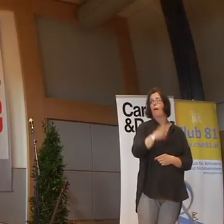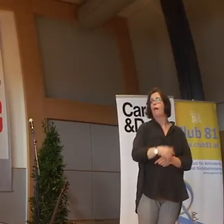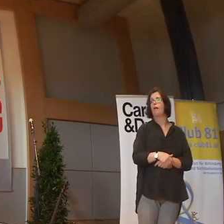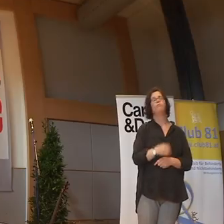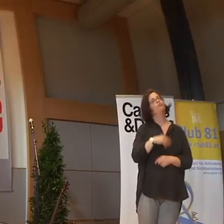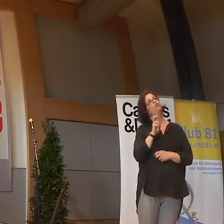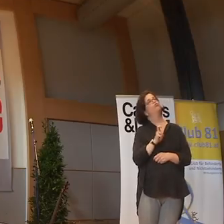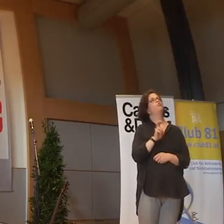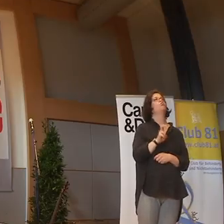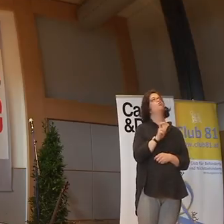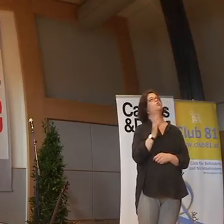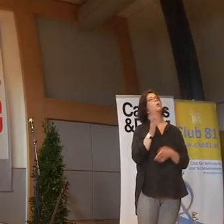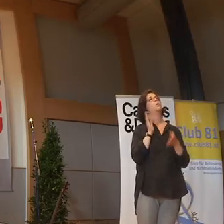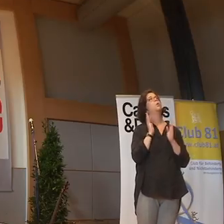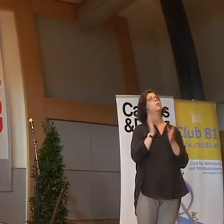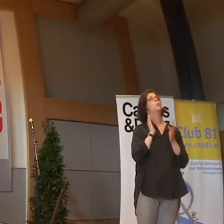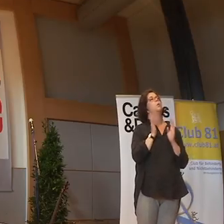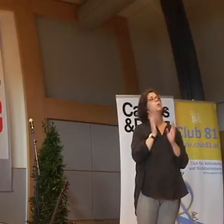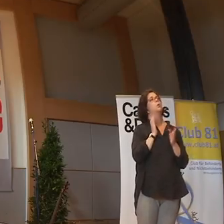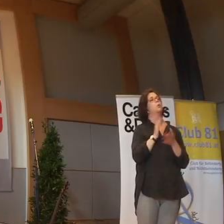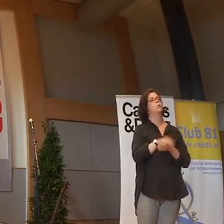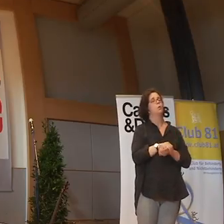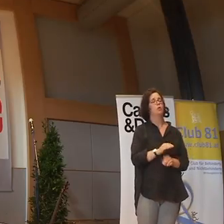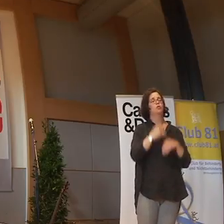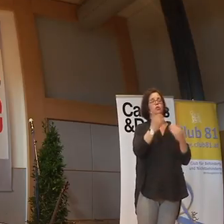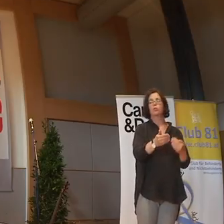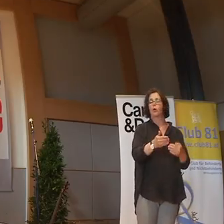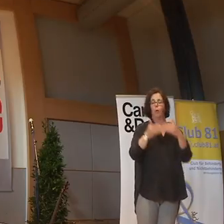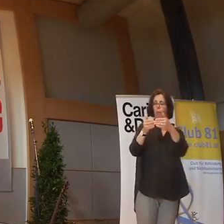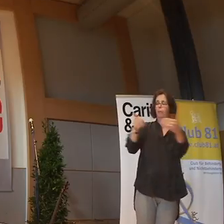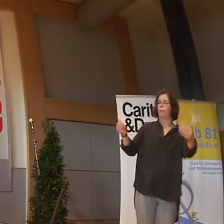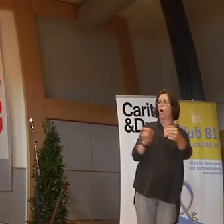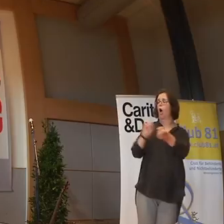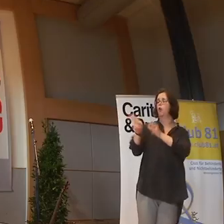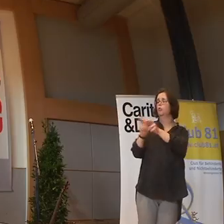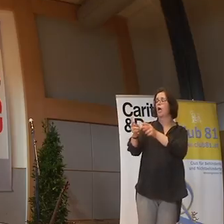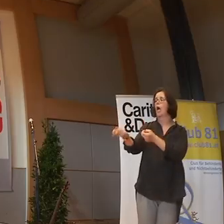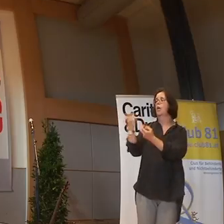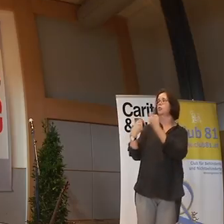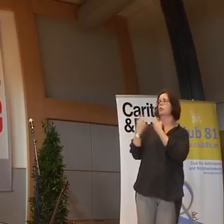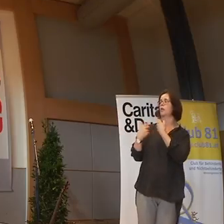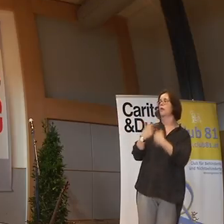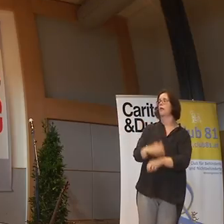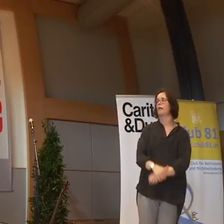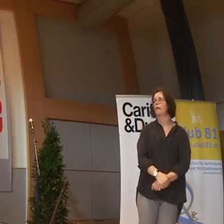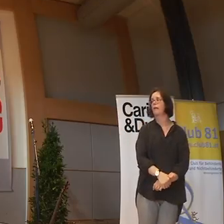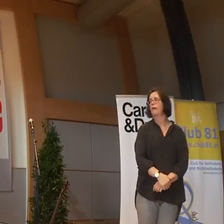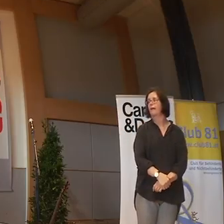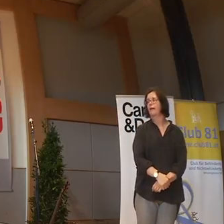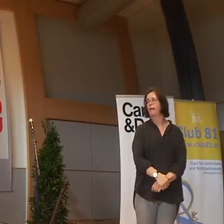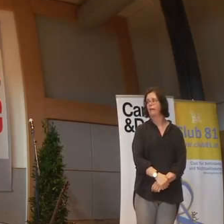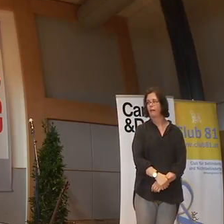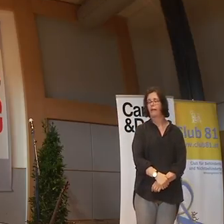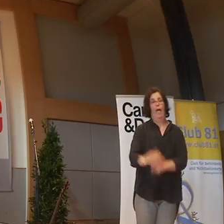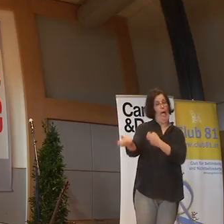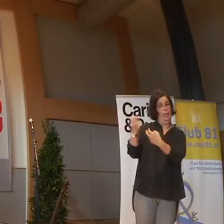sitze mit der U-Bahn, die jetzt fährt los, die nächste Station, sie gehen auf, Leute steigen aus, Leute steigen ein. Unter